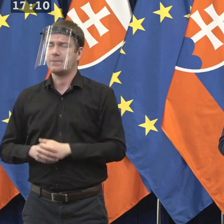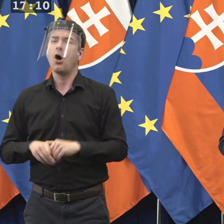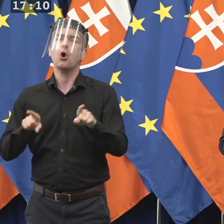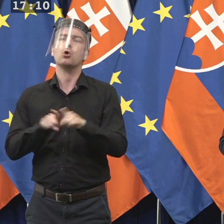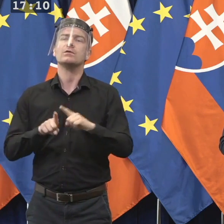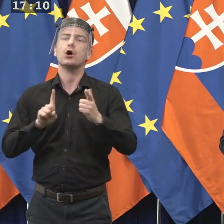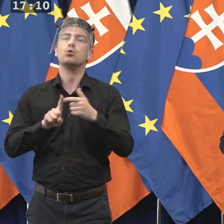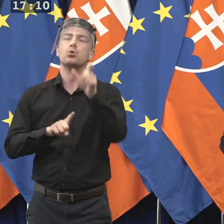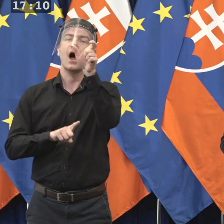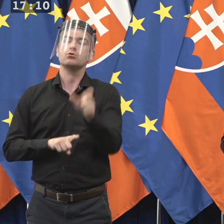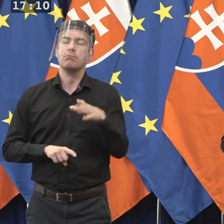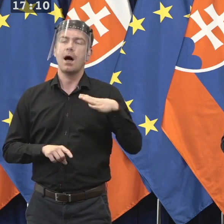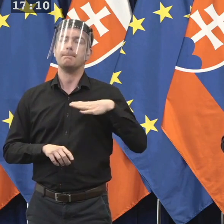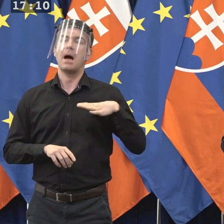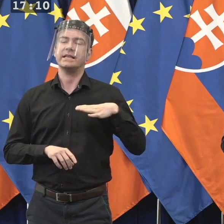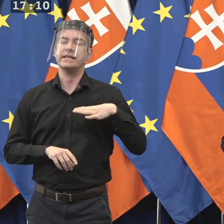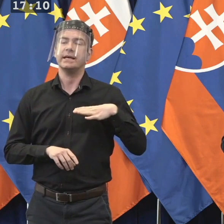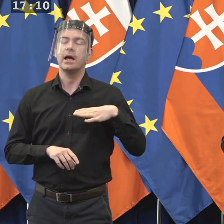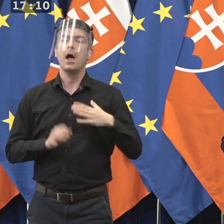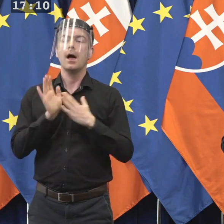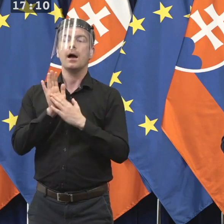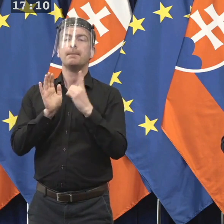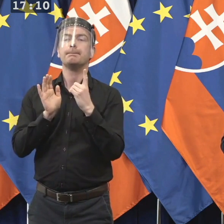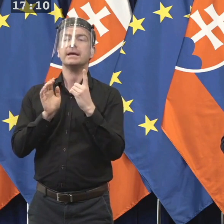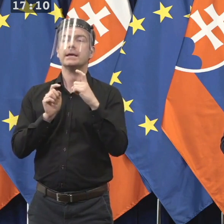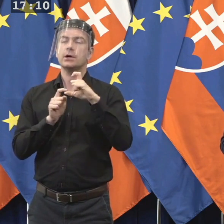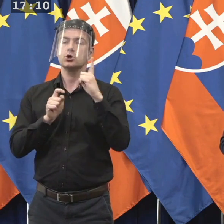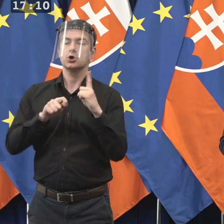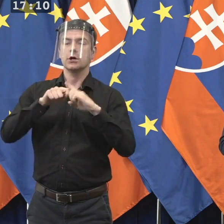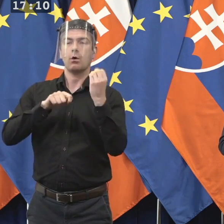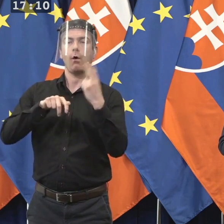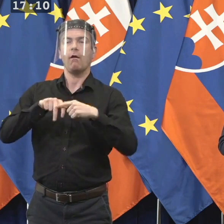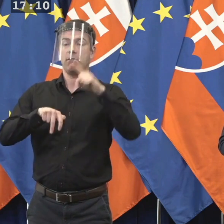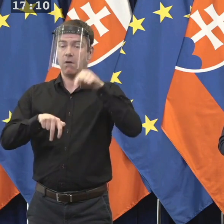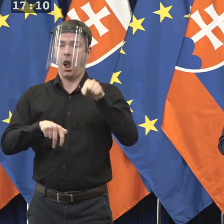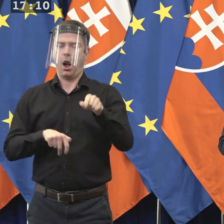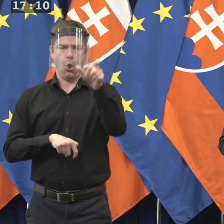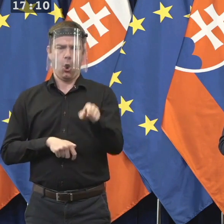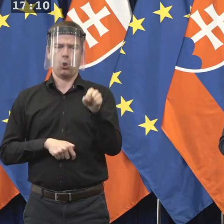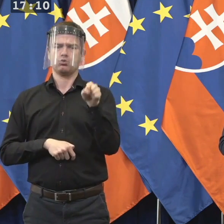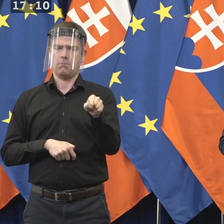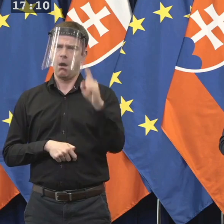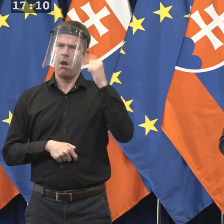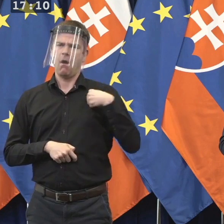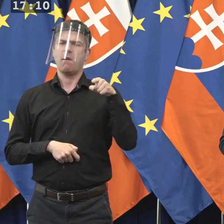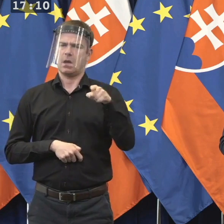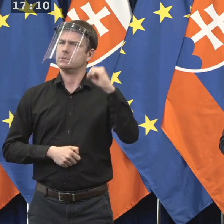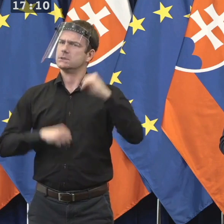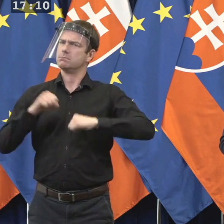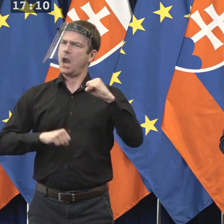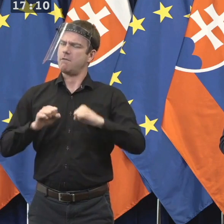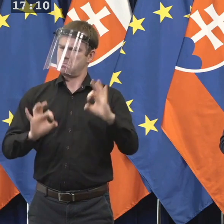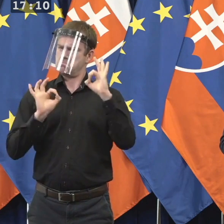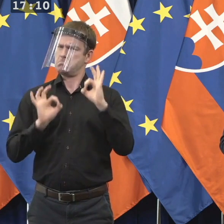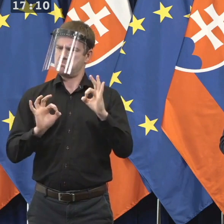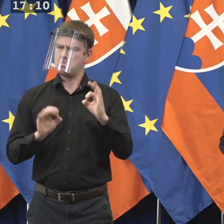Rovnako svojimi činmi, svojou osobou je podľa mňa zrejme, že sa jedná o morálne odborne takú osobu, ktorá je na mieste, aby sme